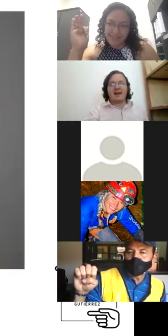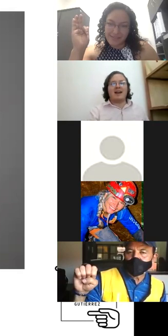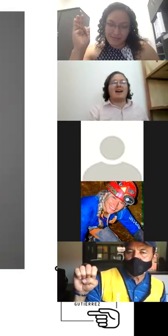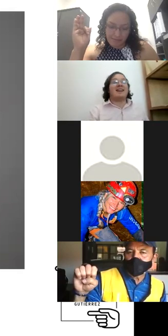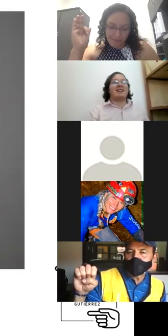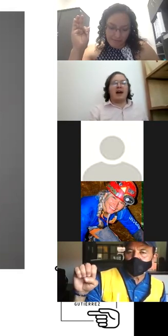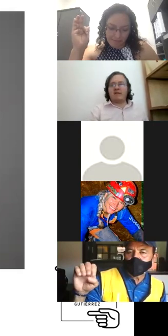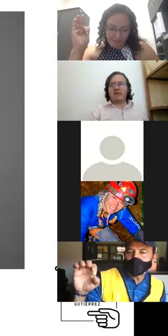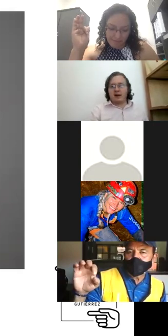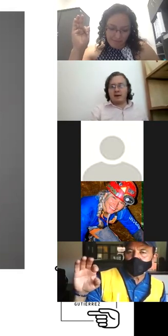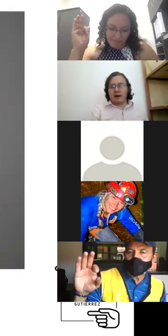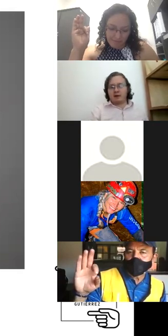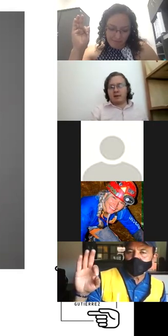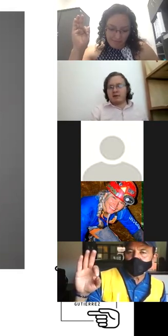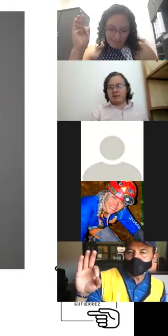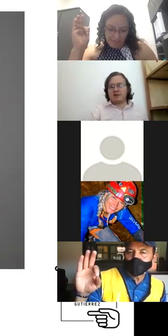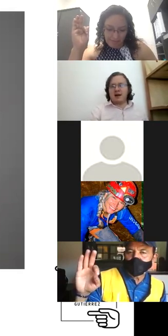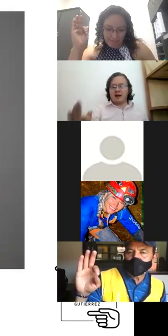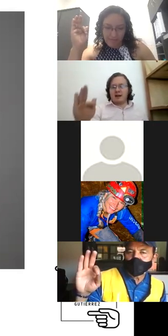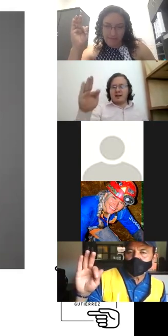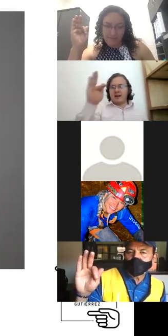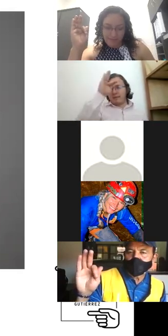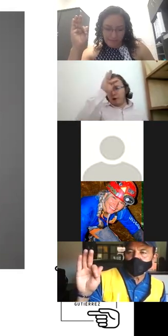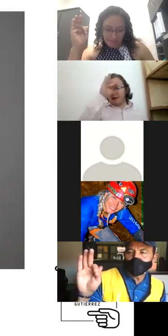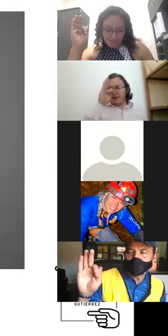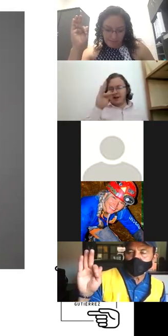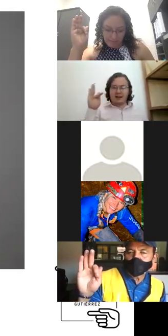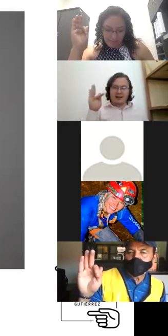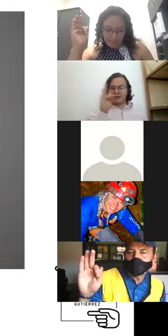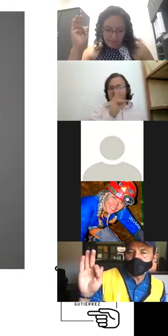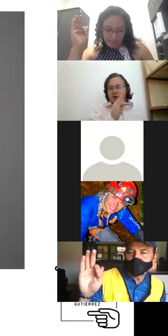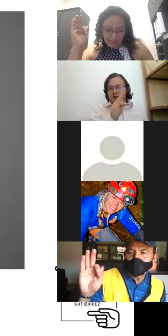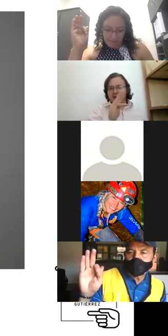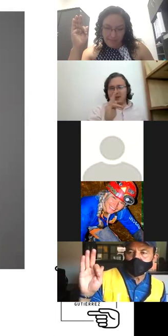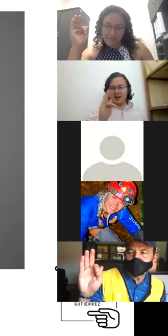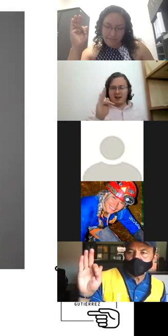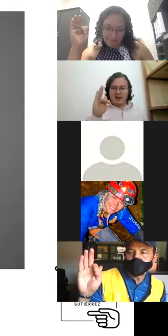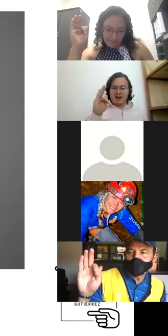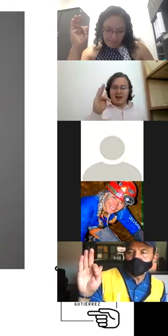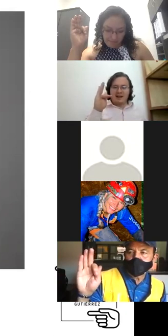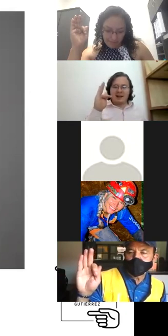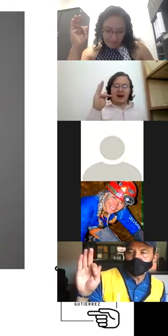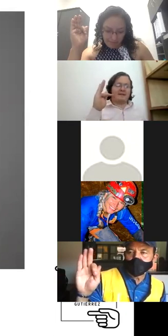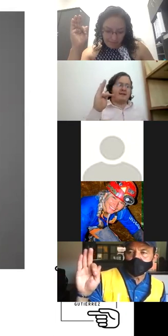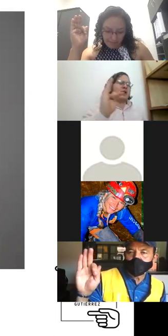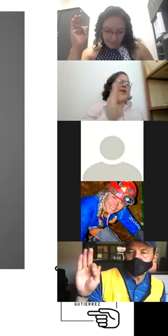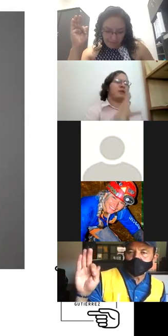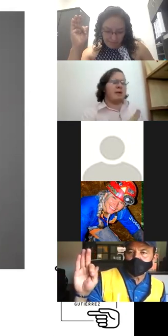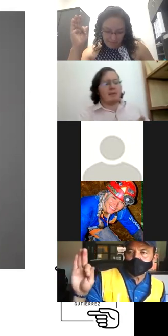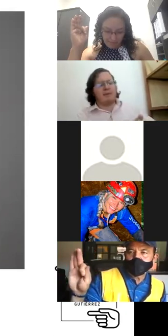la letra F que para los que vamos a misa es la de por la señal de la Santa Cruz es la letra F y yo le preguntaba a mi papá